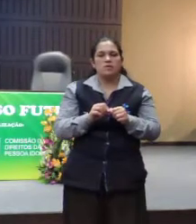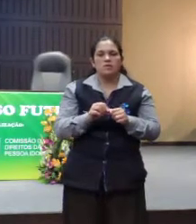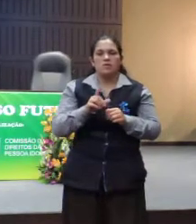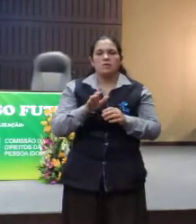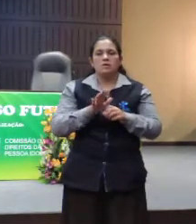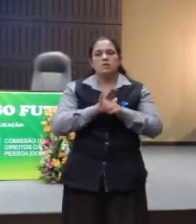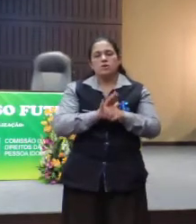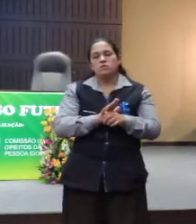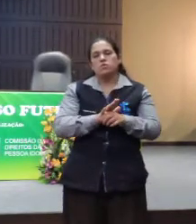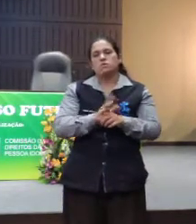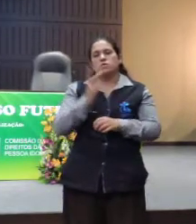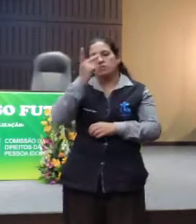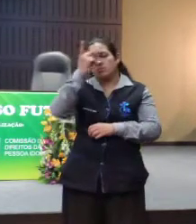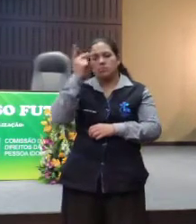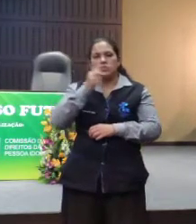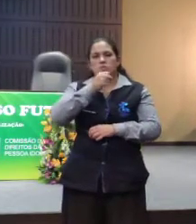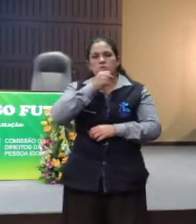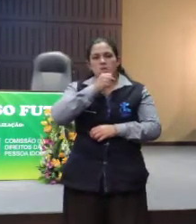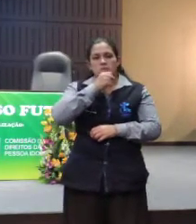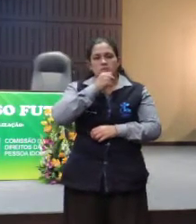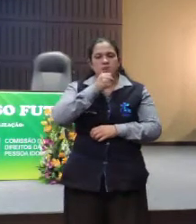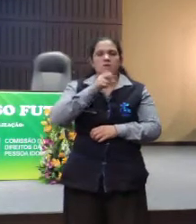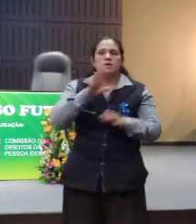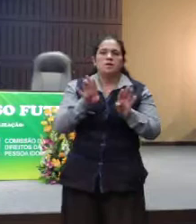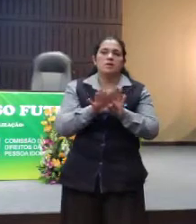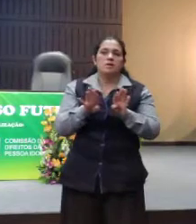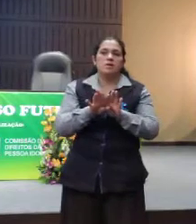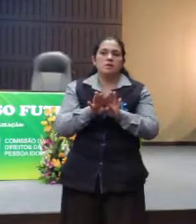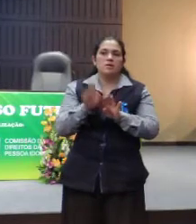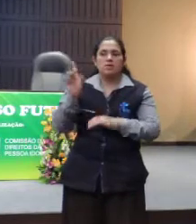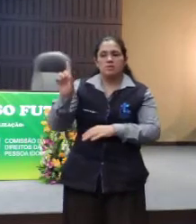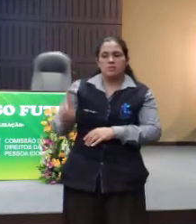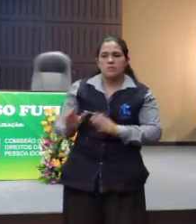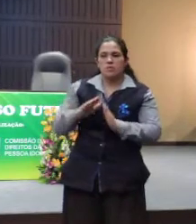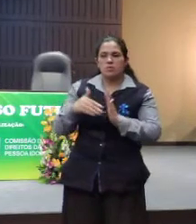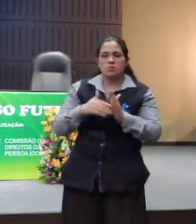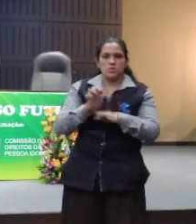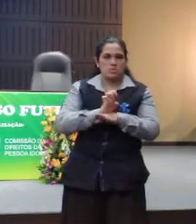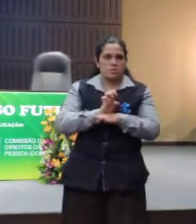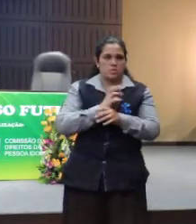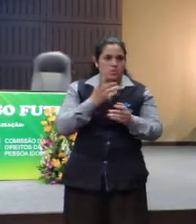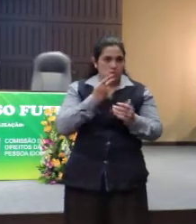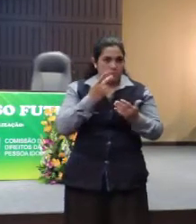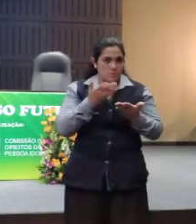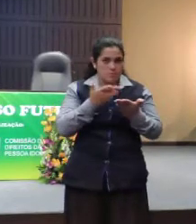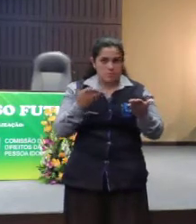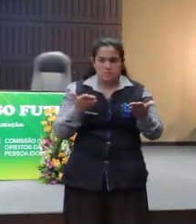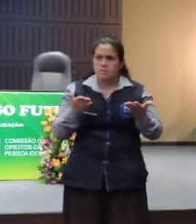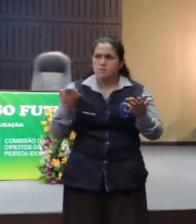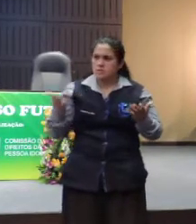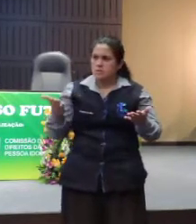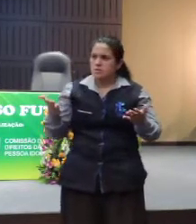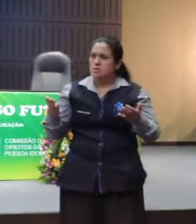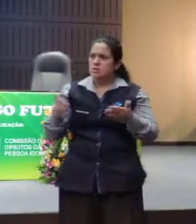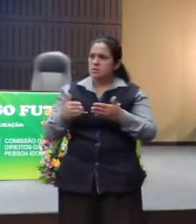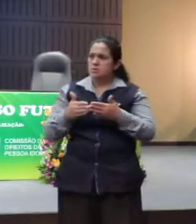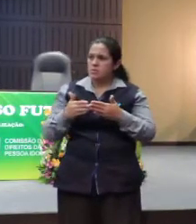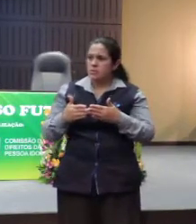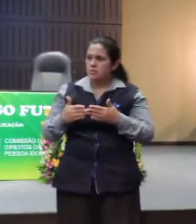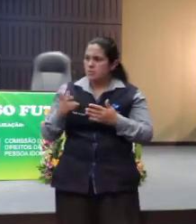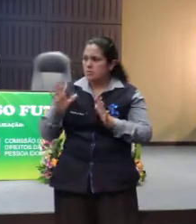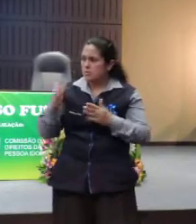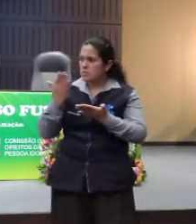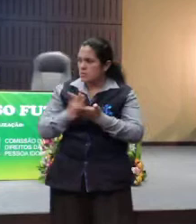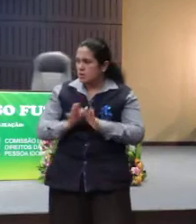idoso e pessoa com deficiência no estado todo. Antes, até de continuar, eu queria que vocês fossem insinuos comigo quando acabar